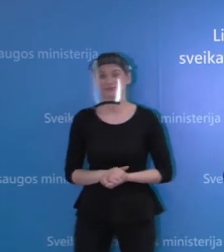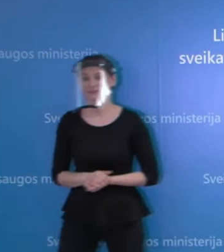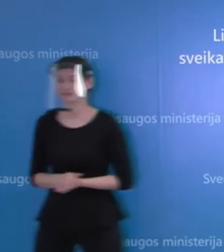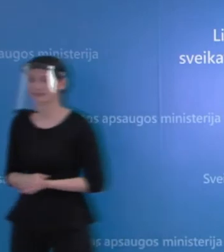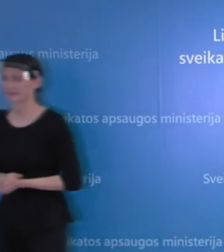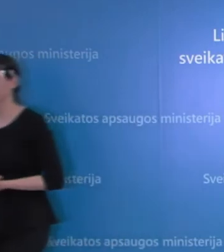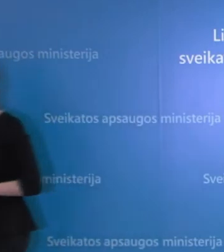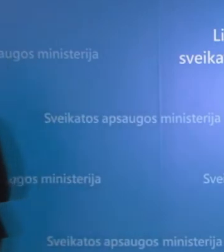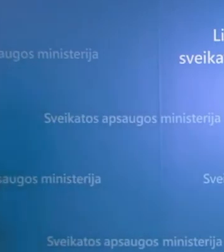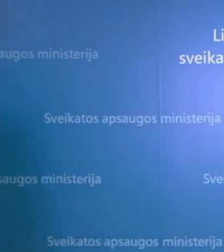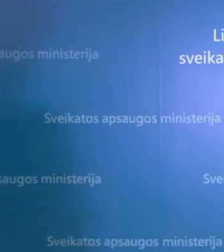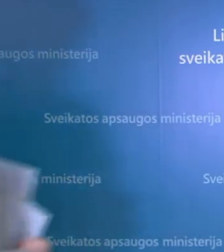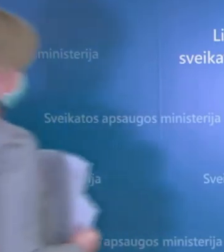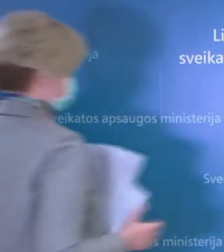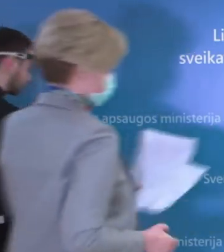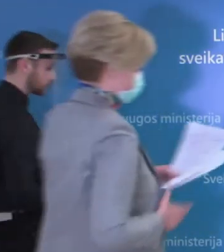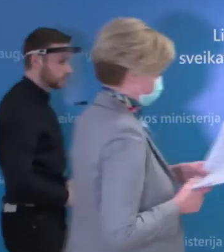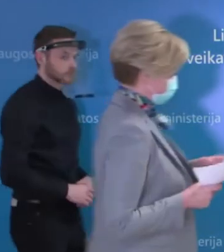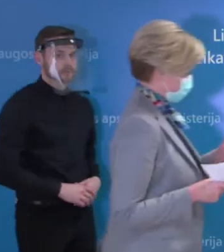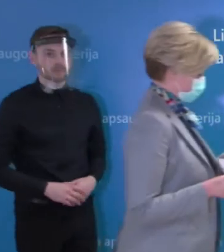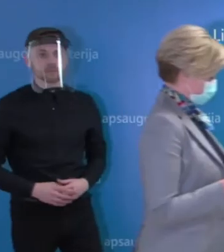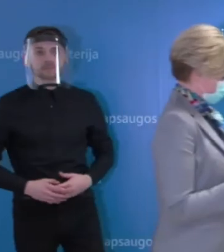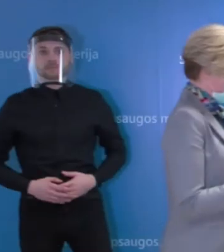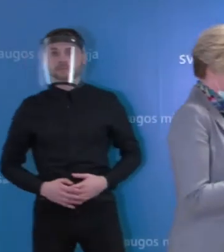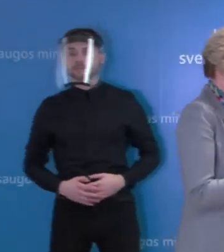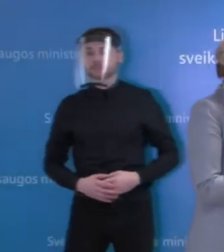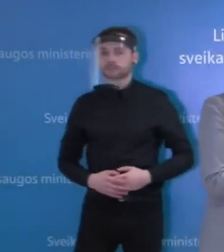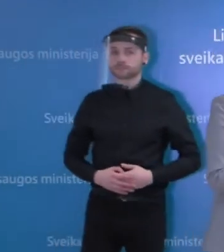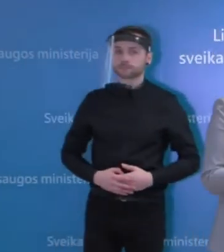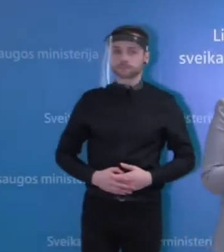Tai Rolanda, prieikite prie tribūnos, mikrofoną užsisekite.